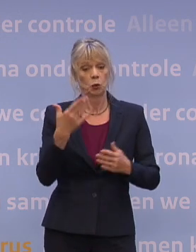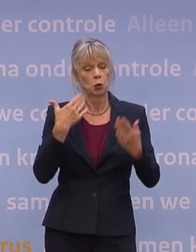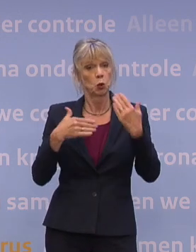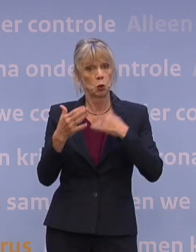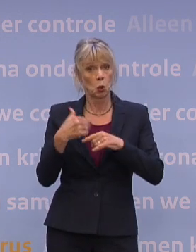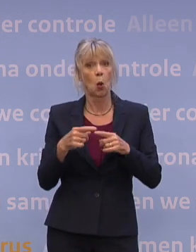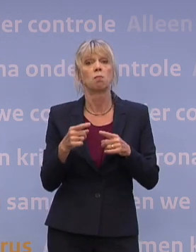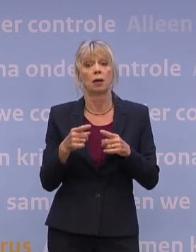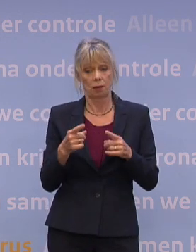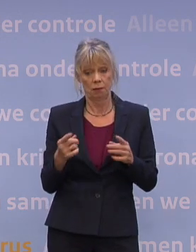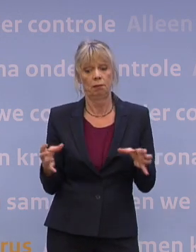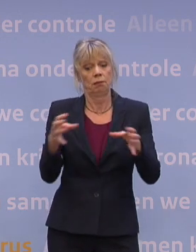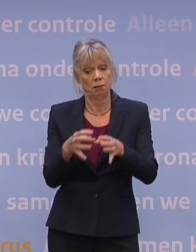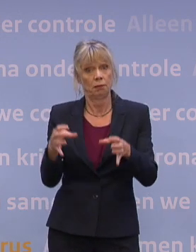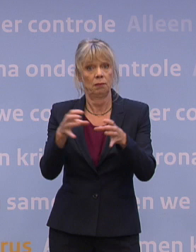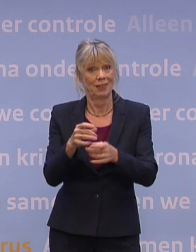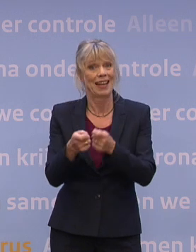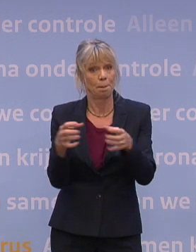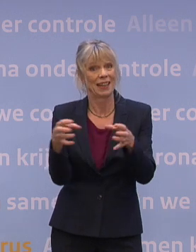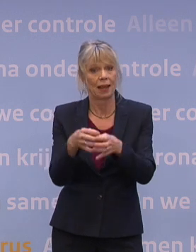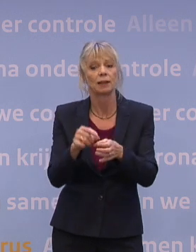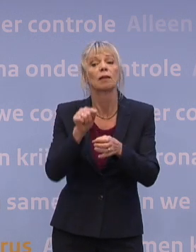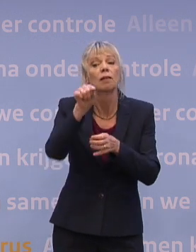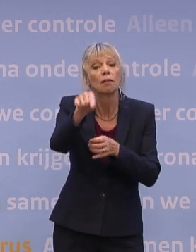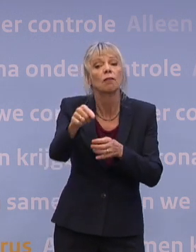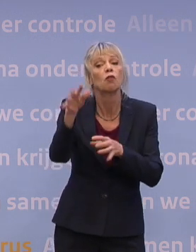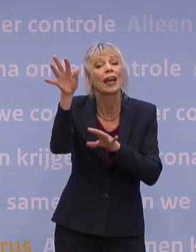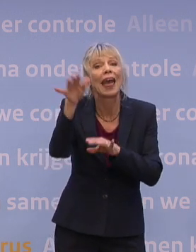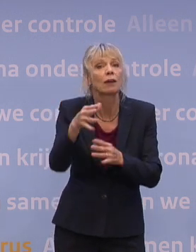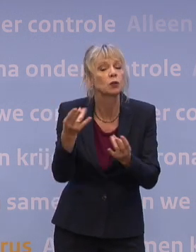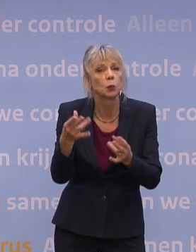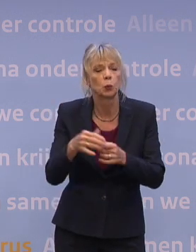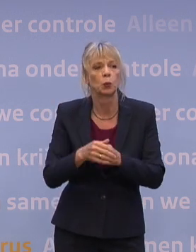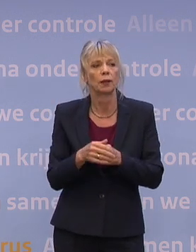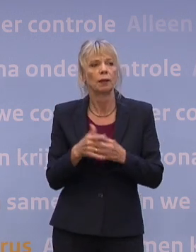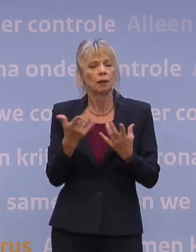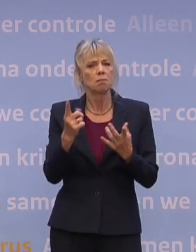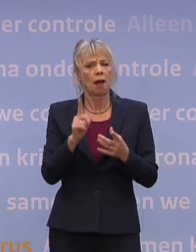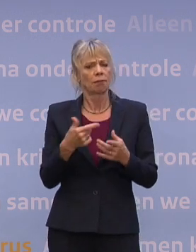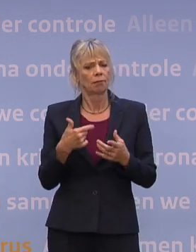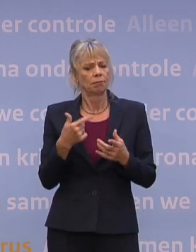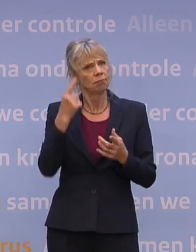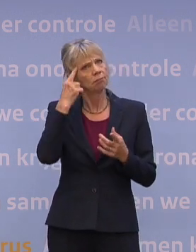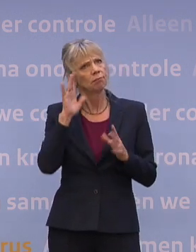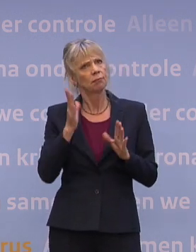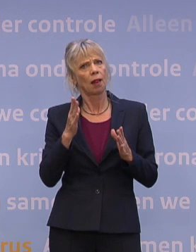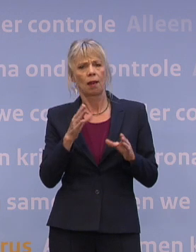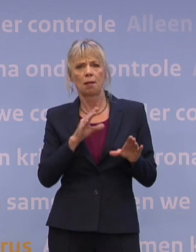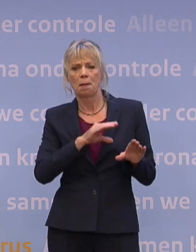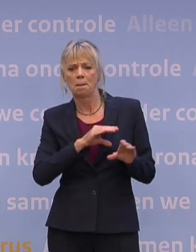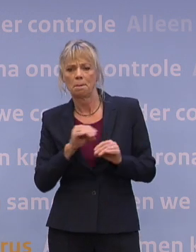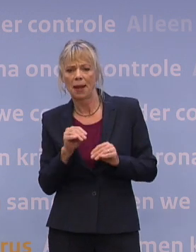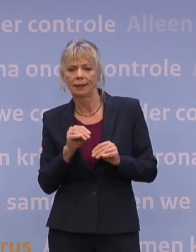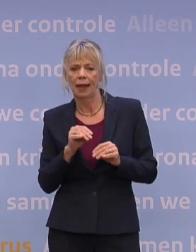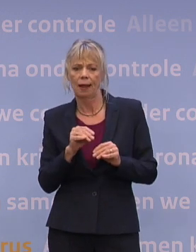voor de herfst. Maar zijn er al voorzorgsmaatregelen die als achtervang dienen voor het geval we wel weer een derde, vierde